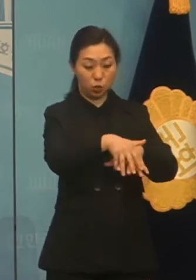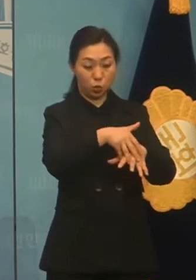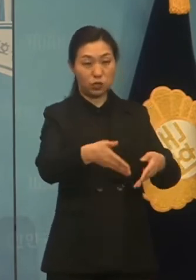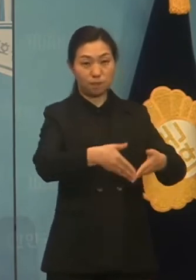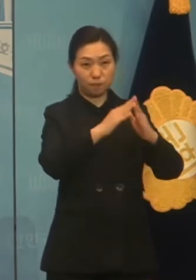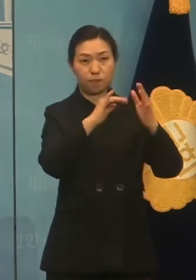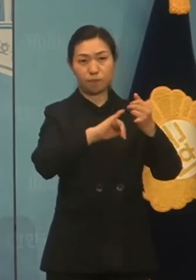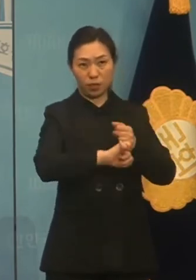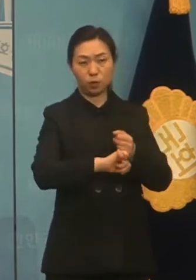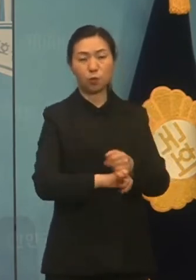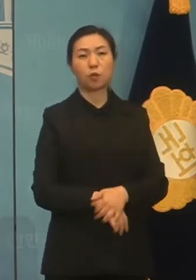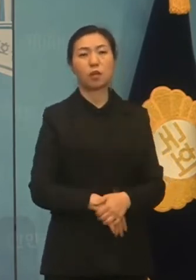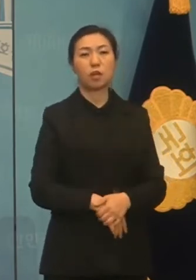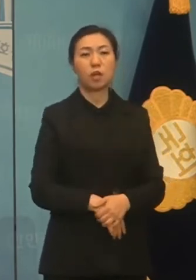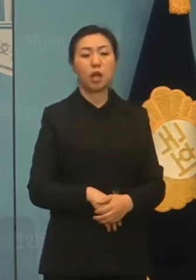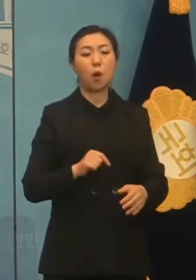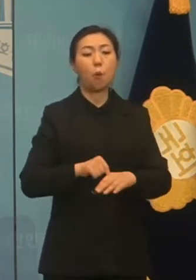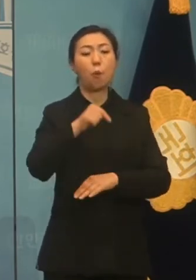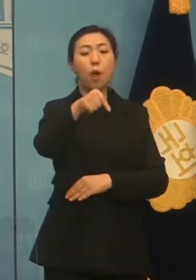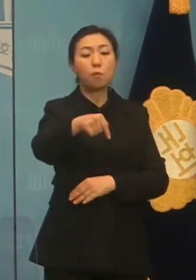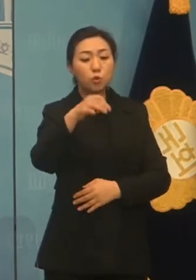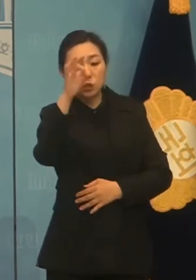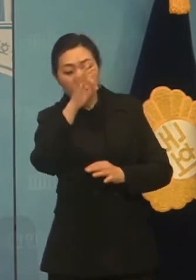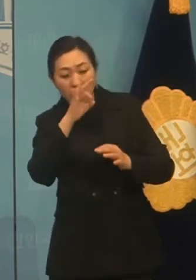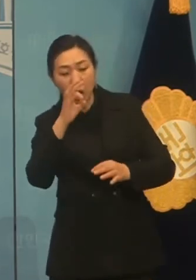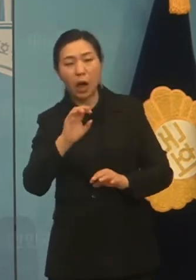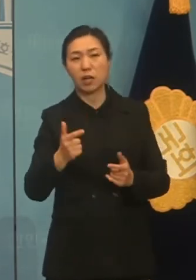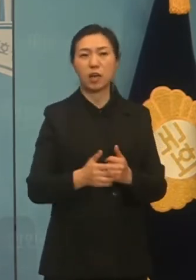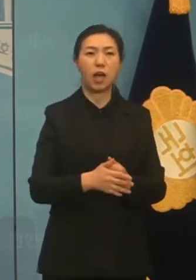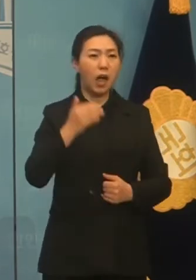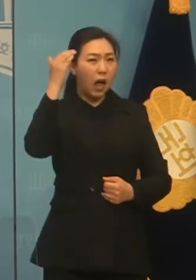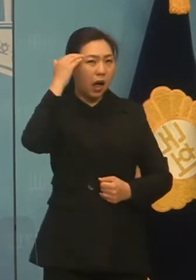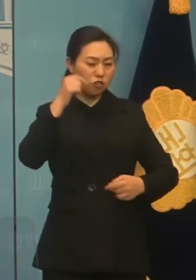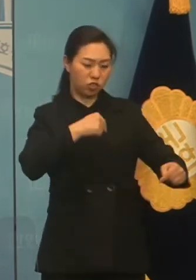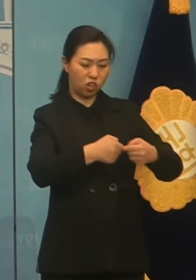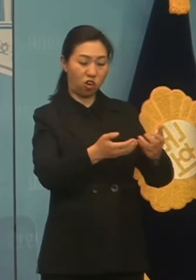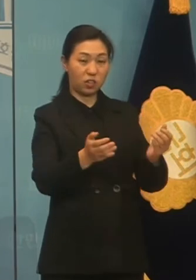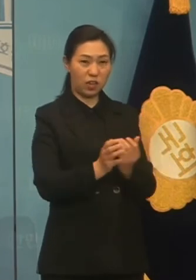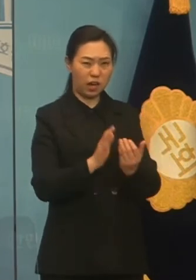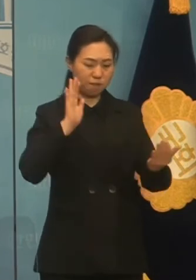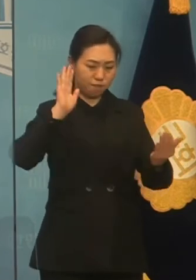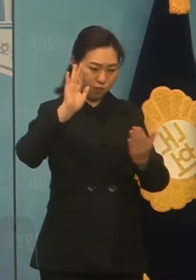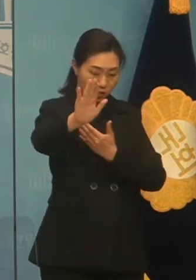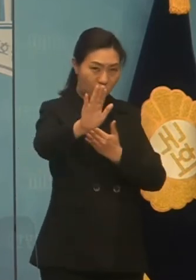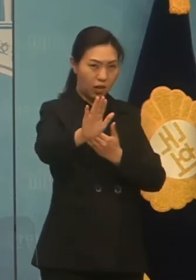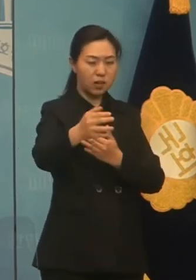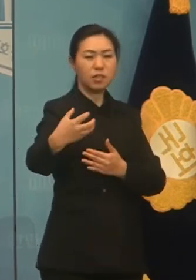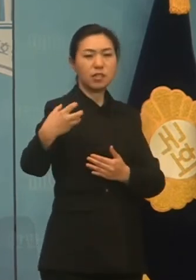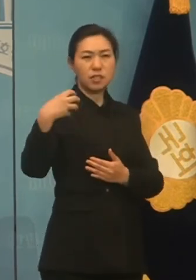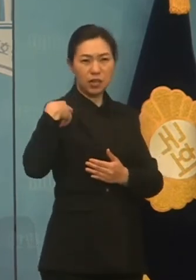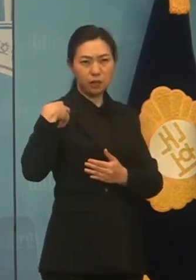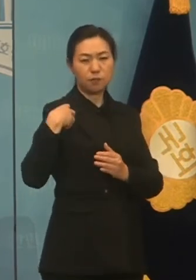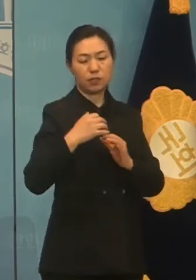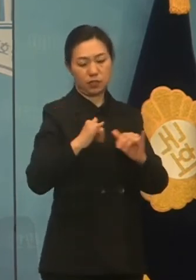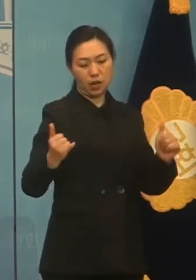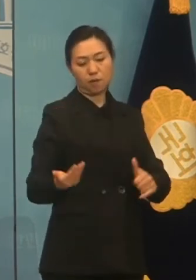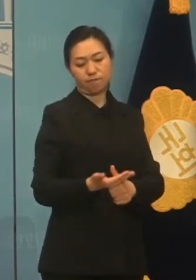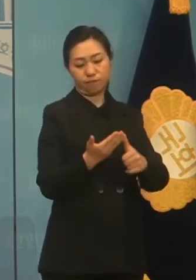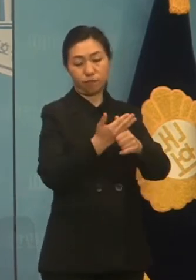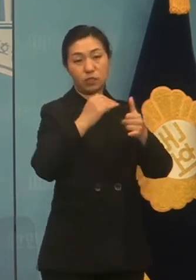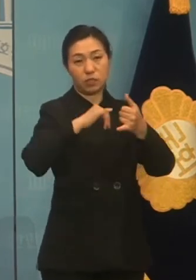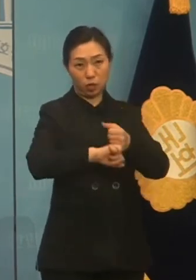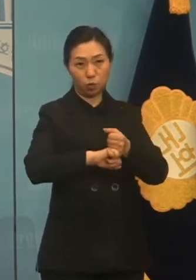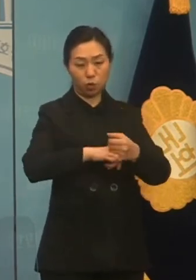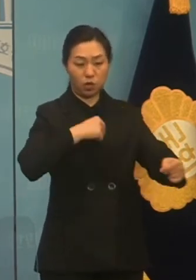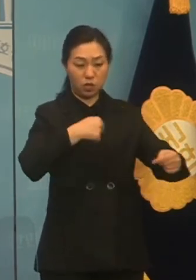다섯번째, 밖에서 사람을 찾지 않겠습니다. 우리당의 미래에 사람을 키우는 민주당을 만들겠습니다. 당원